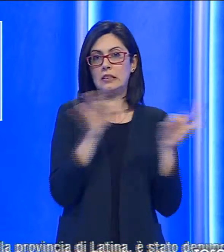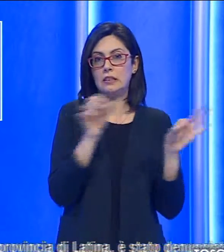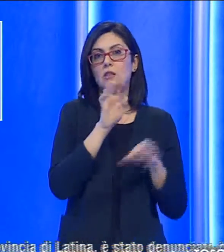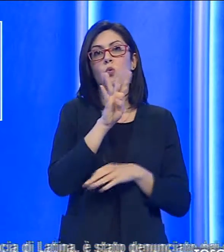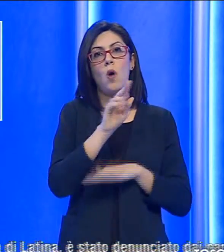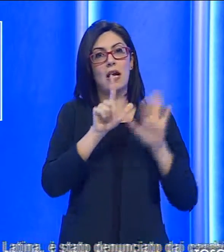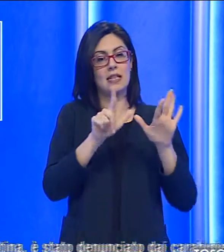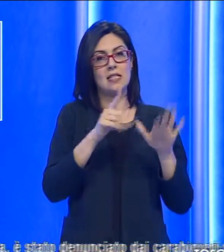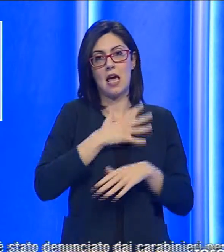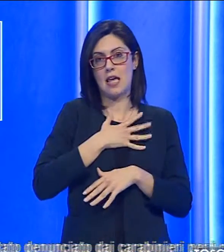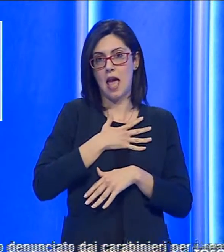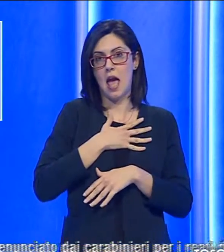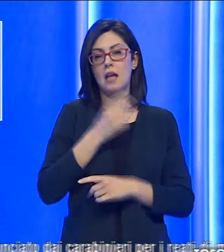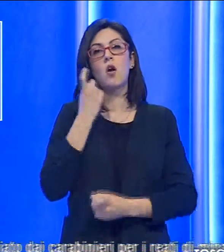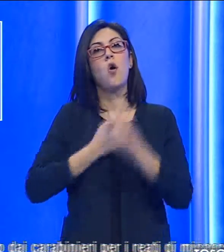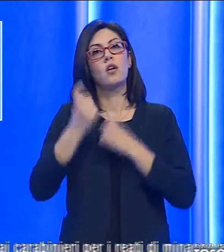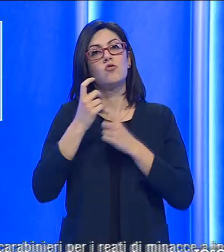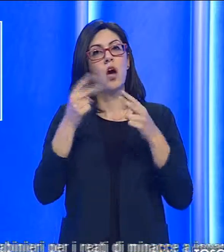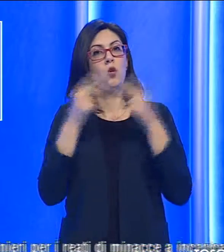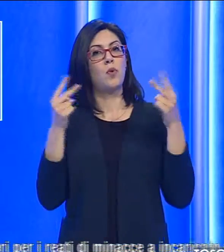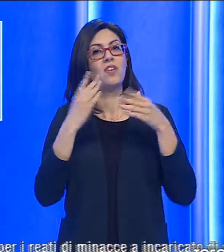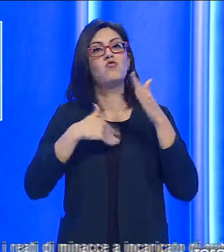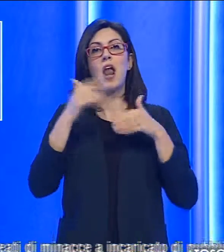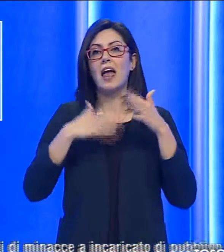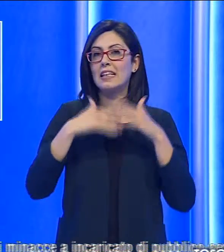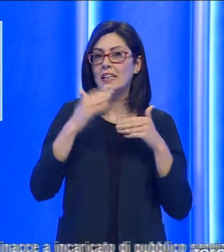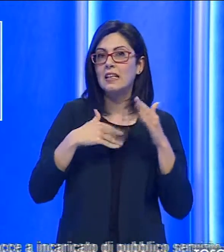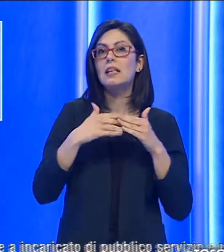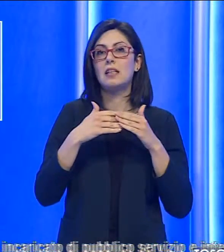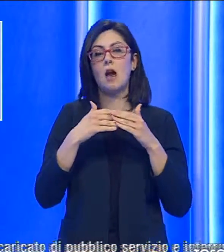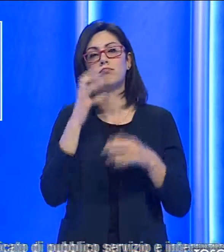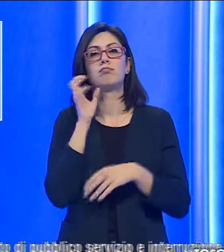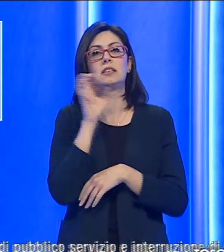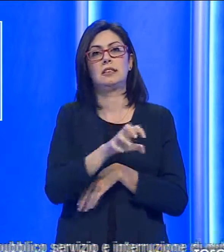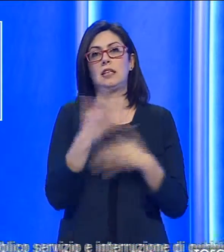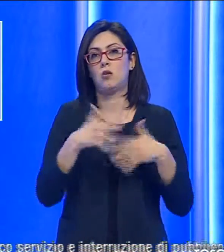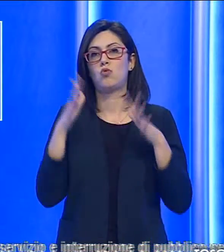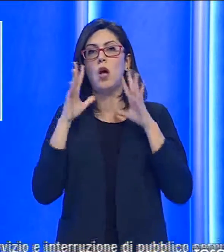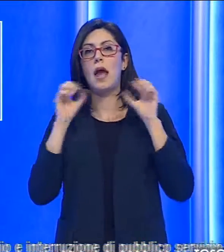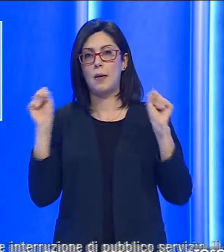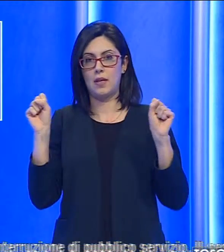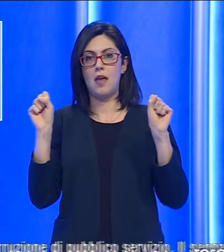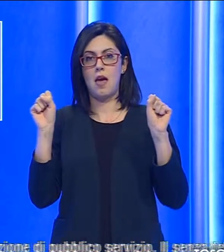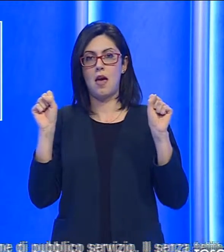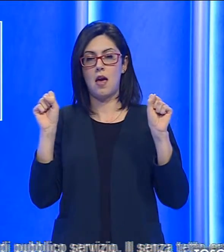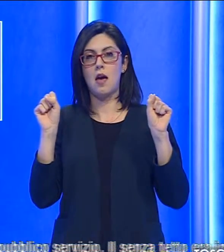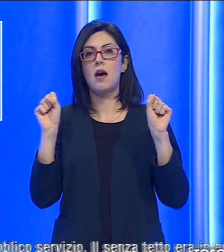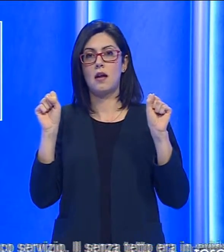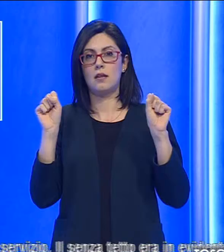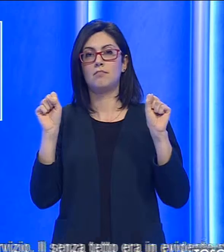anni, originario della provincia di Latina, è stato denunciato dai carabinieri per